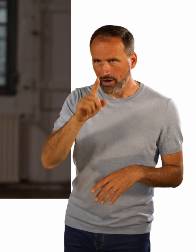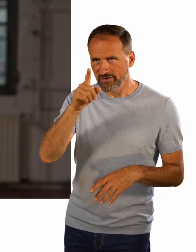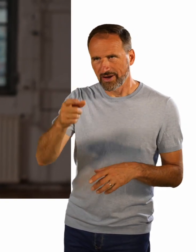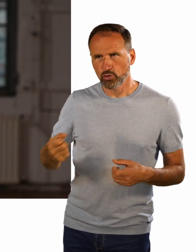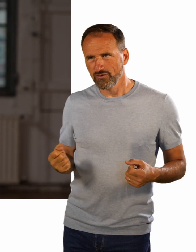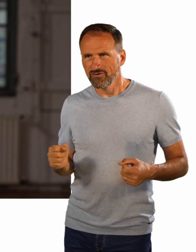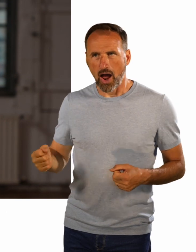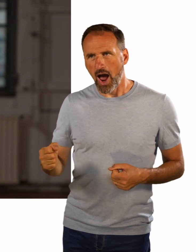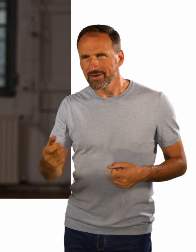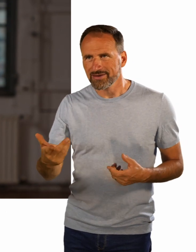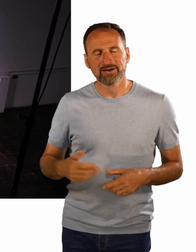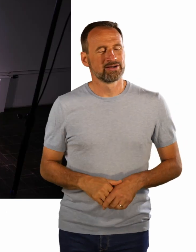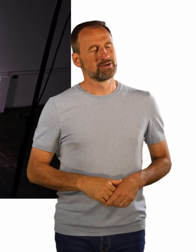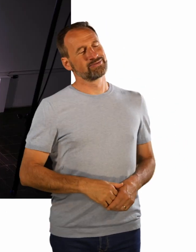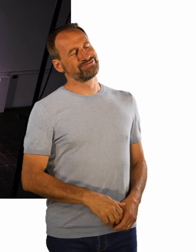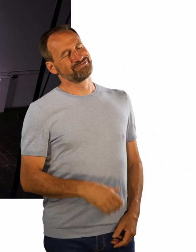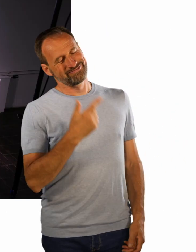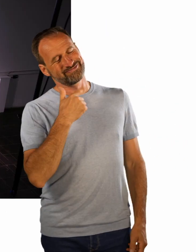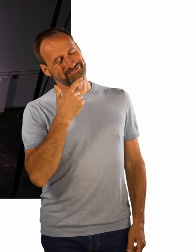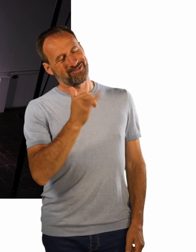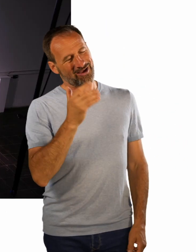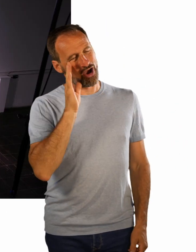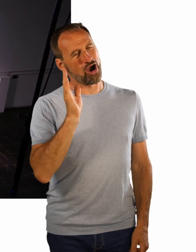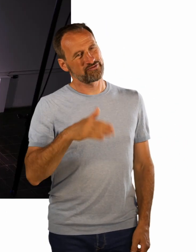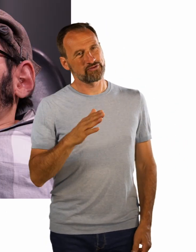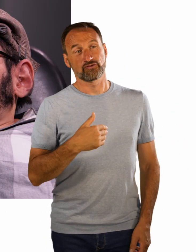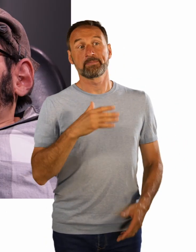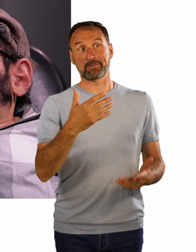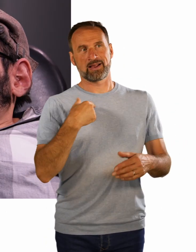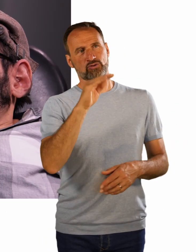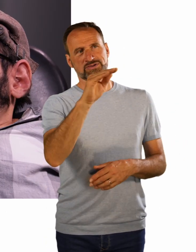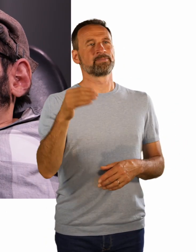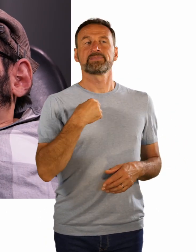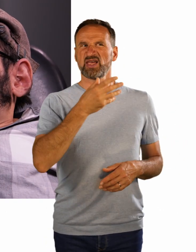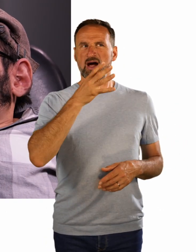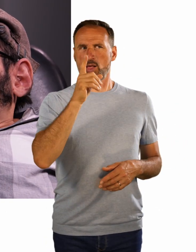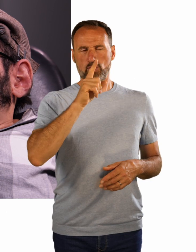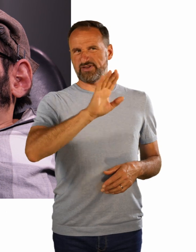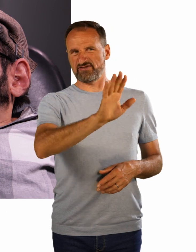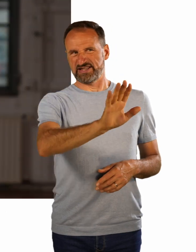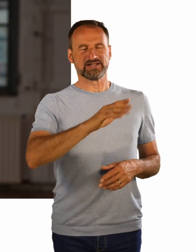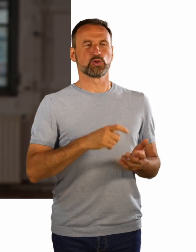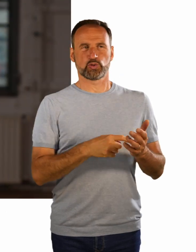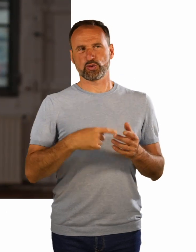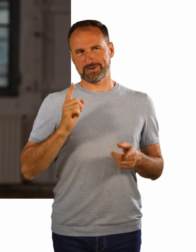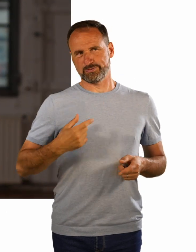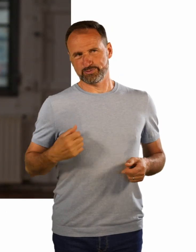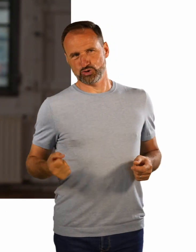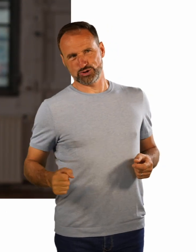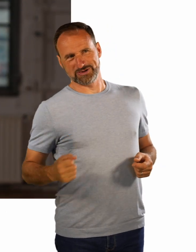Ja, das kann ich auch ziemlich oft. Ich sage dann immer, nein darf ich nicht, weil ich muss noch fahren. Genau, das sage ich auch regelmäßig. Ja, dann überlegen